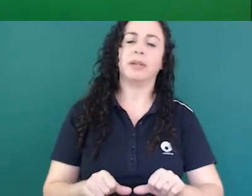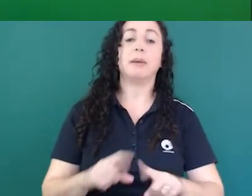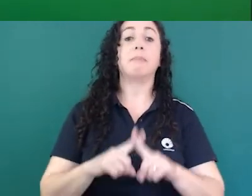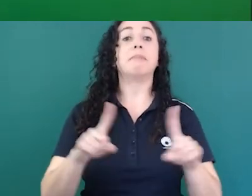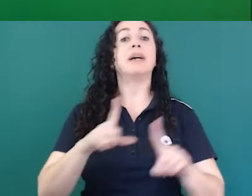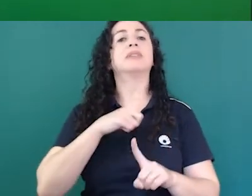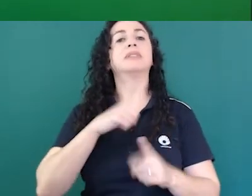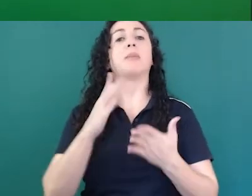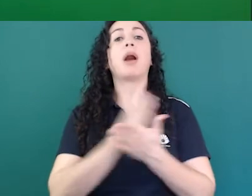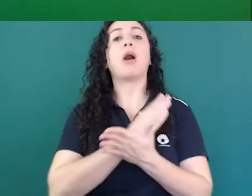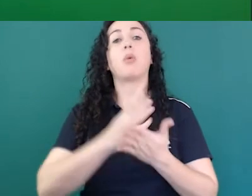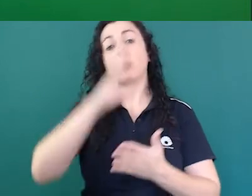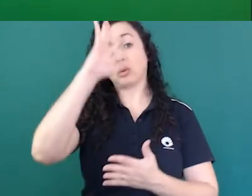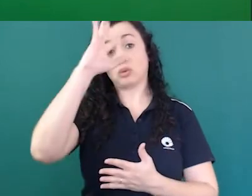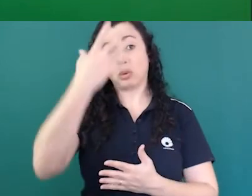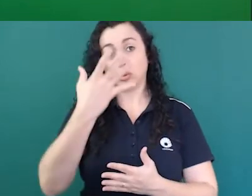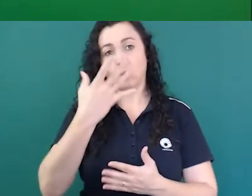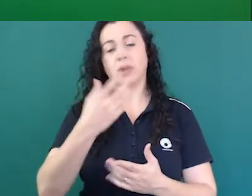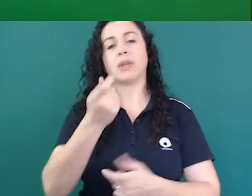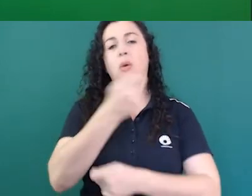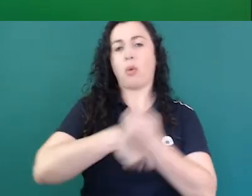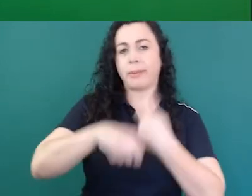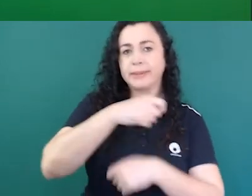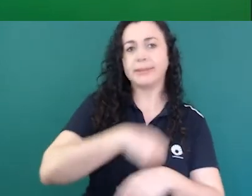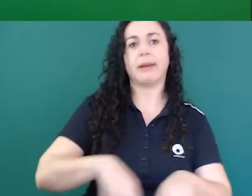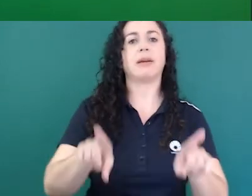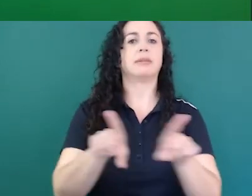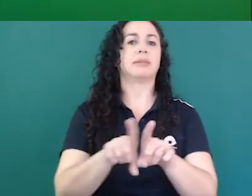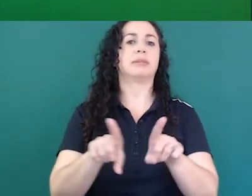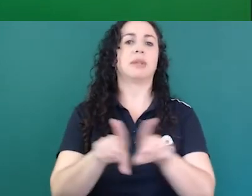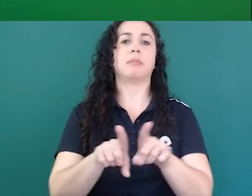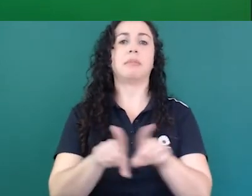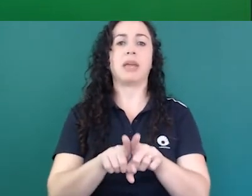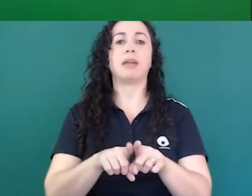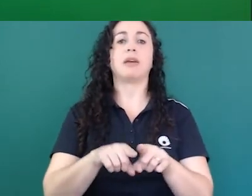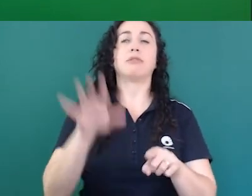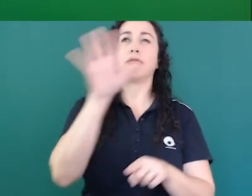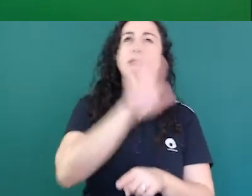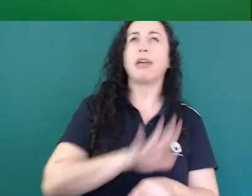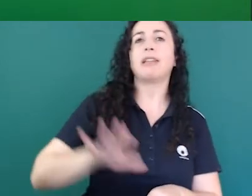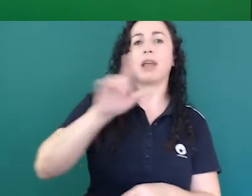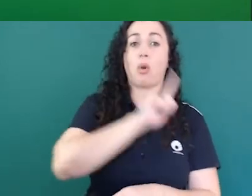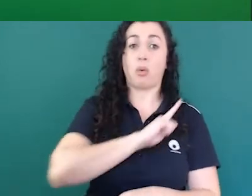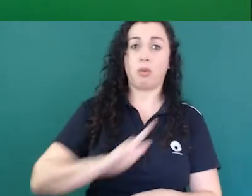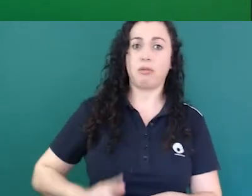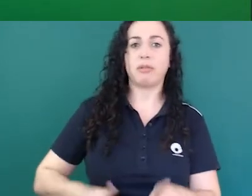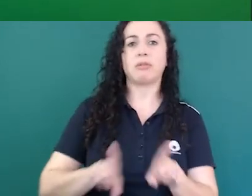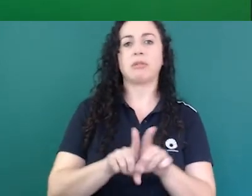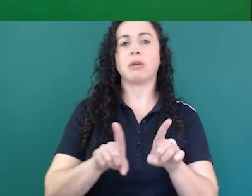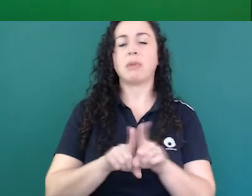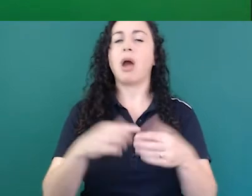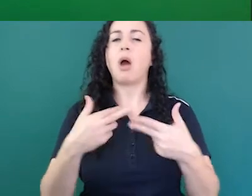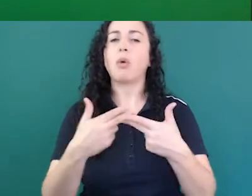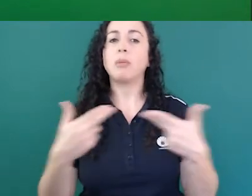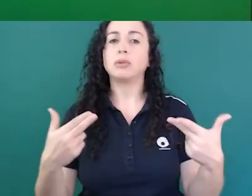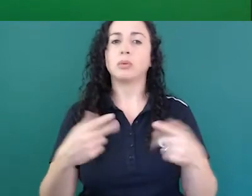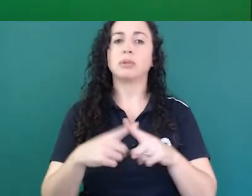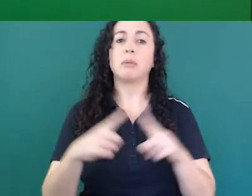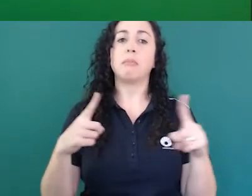como pelo governo federal que são infelizmente não são boas certo? e